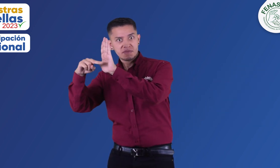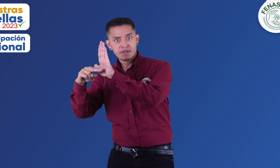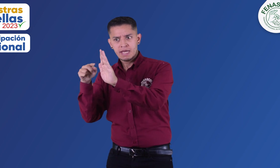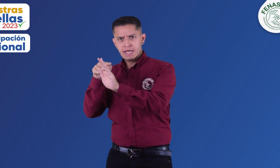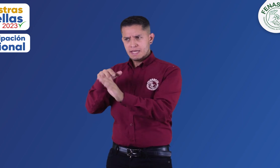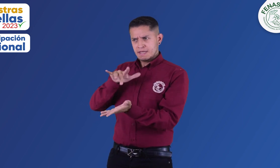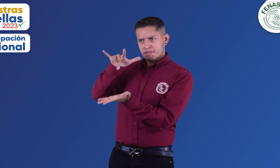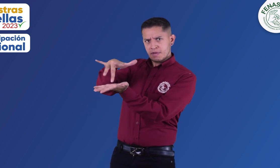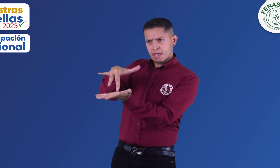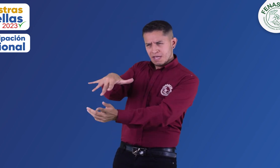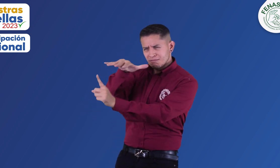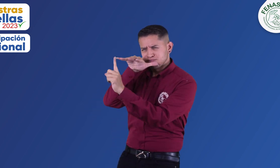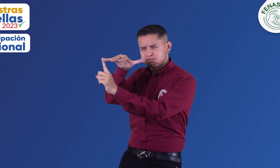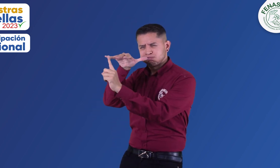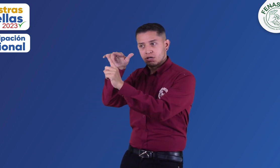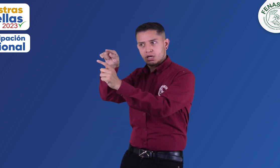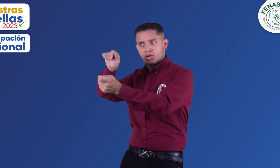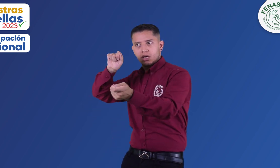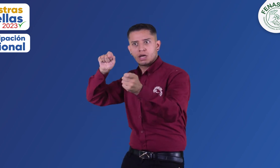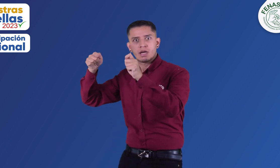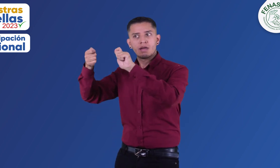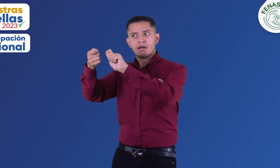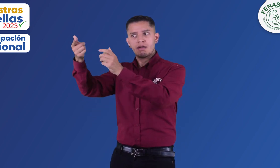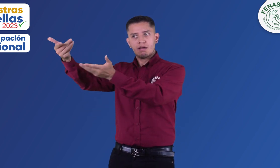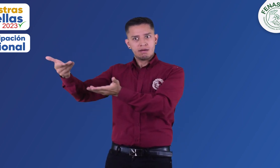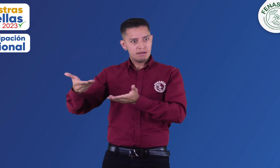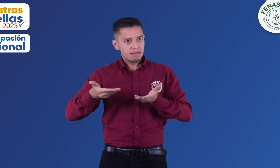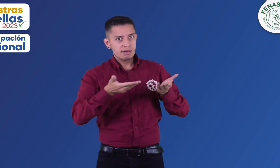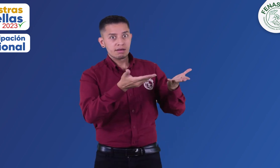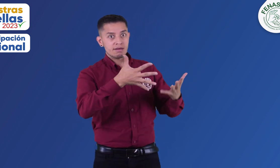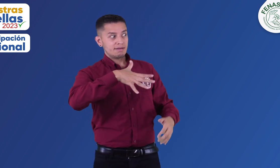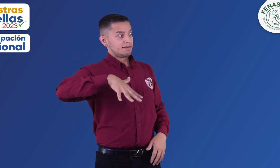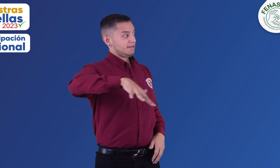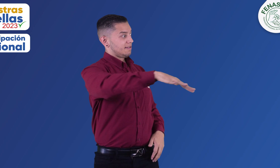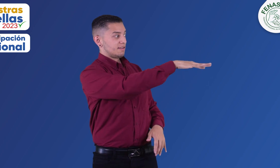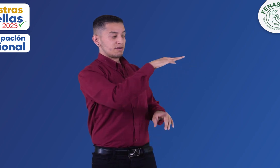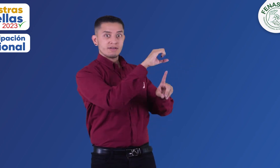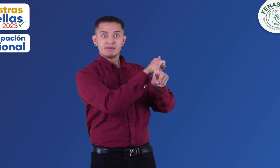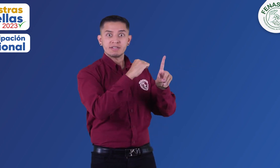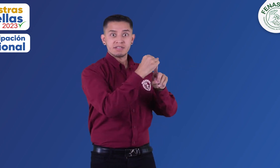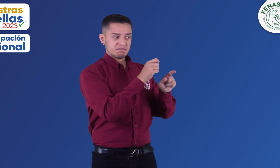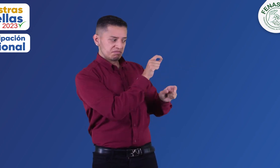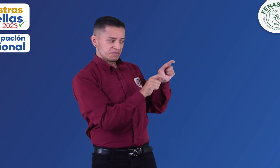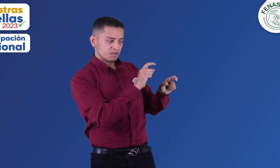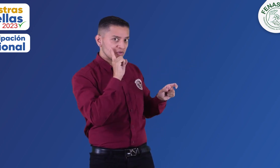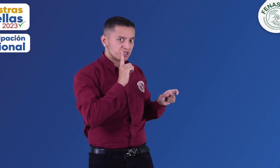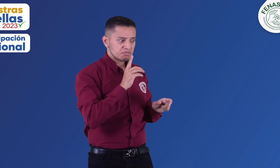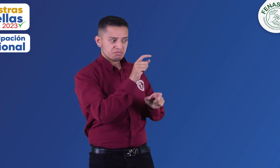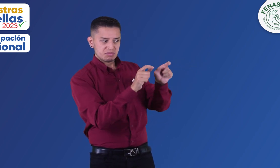buscando cambios en la normatividad colombiana para conseguir transformaciones sociales en pro de la